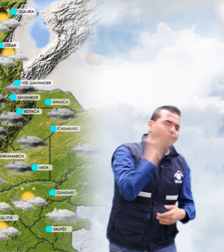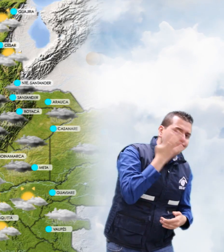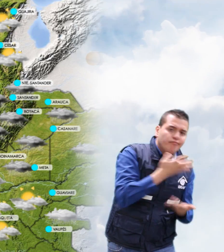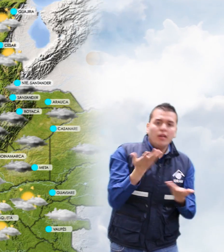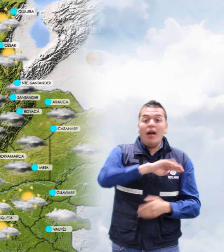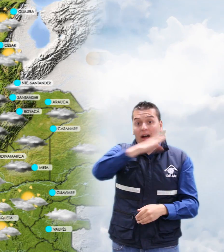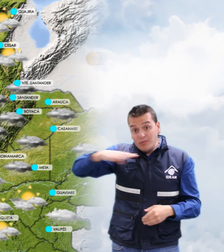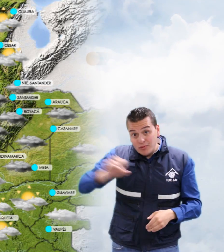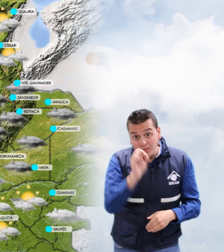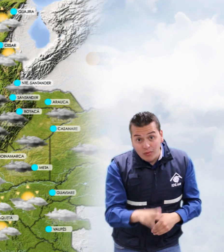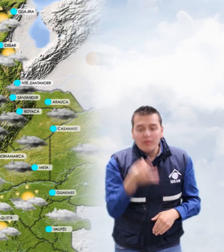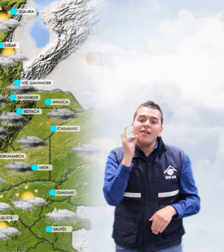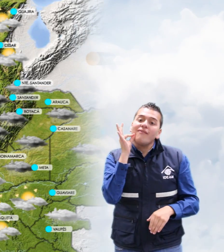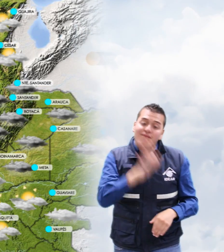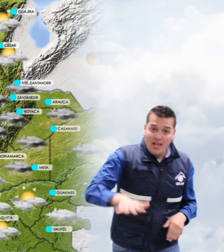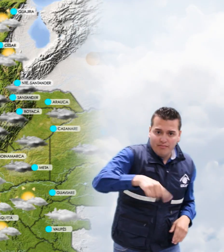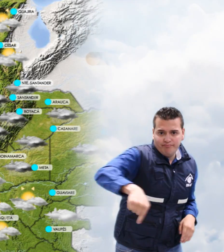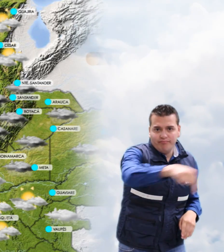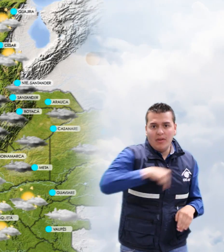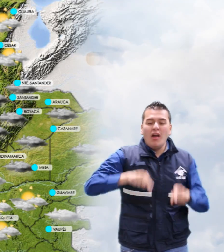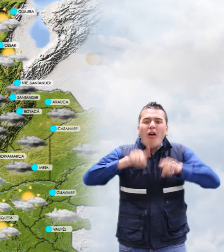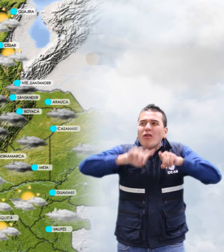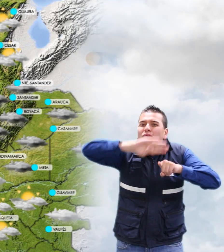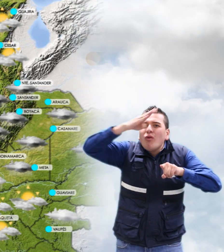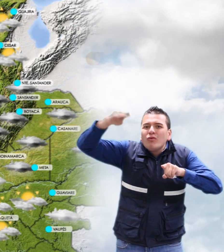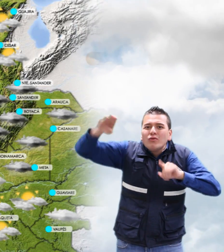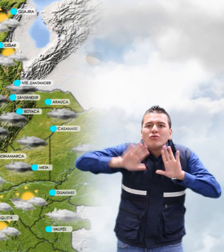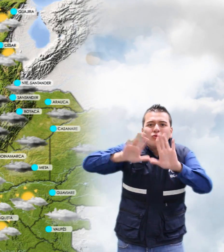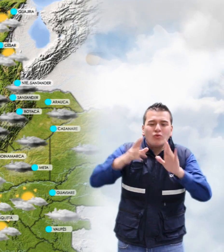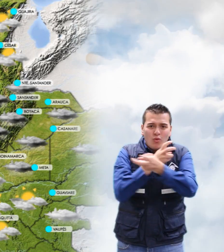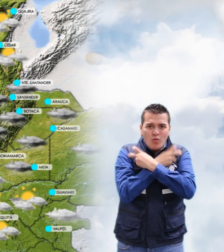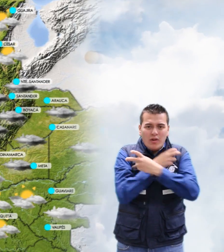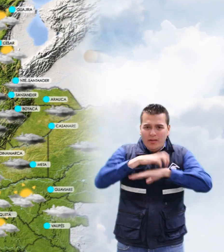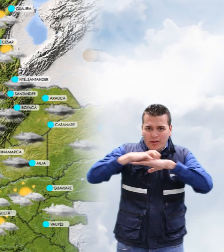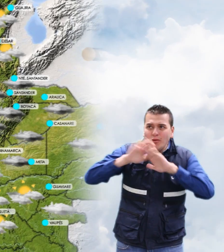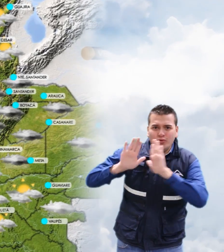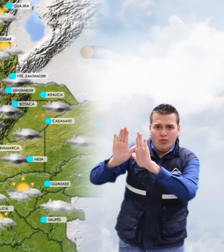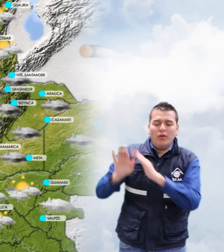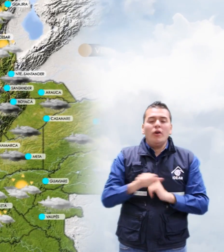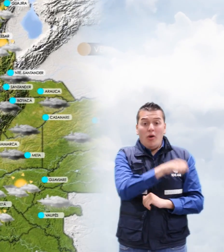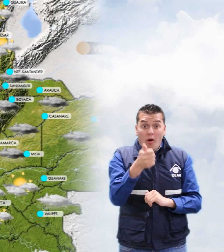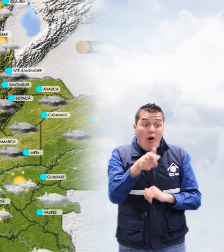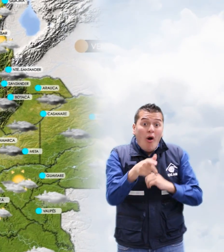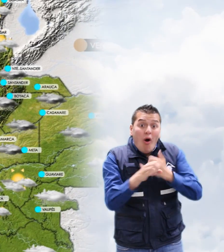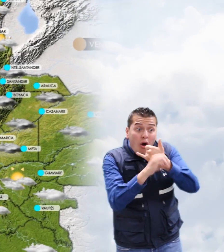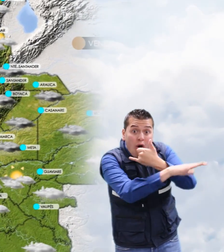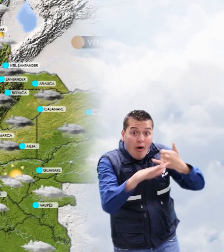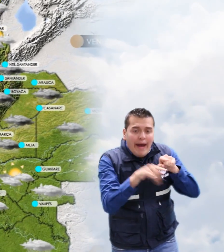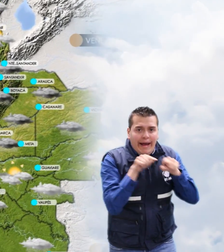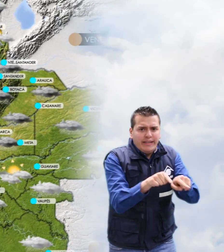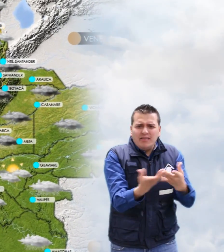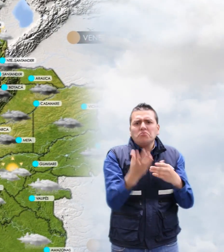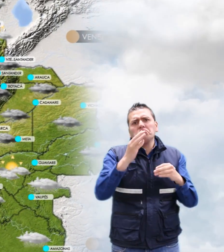Antioquia, eje cafetero y sectores de montaña de Huila y Tolima. En la región orinoquía, condiciones de cielo